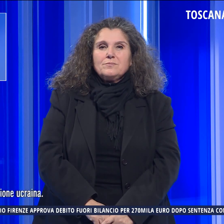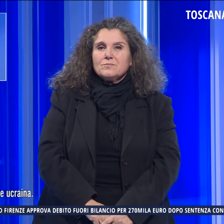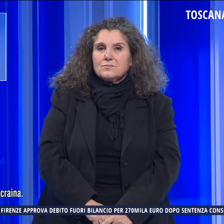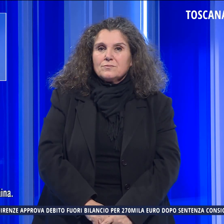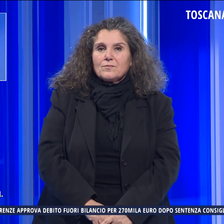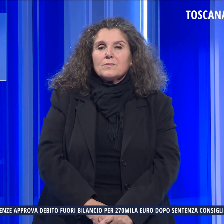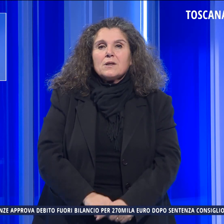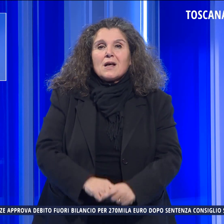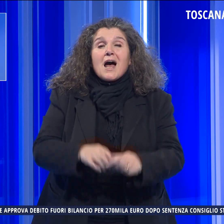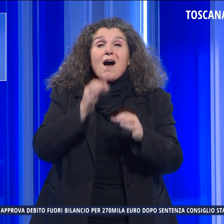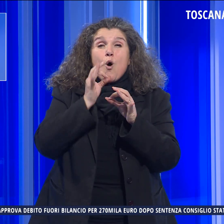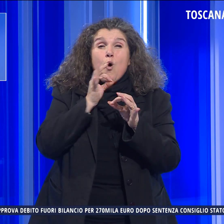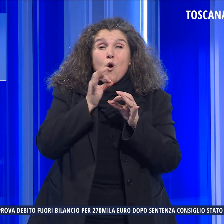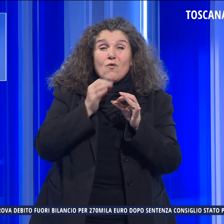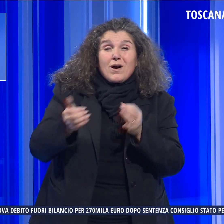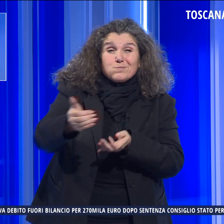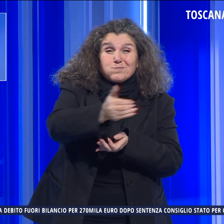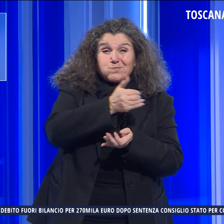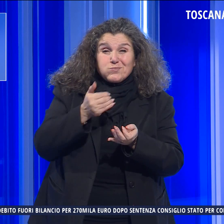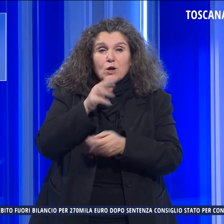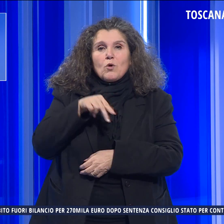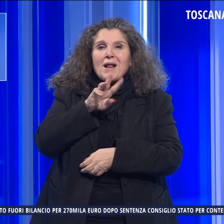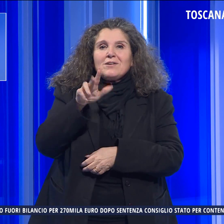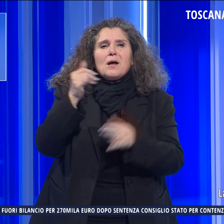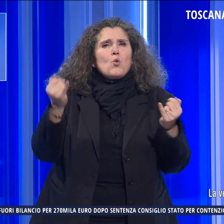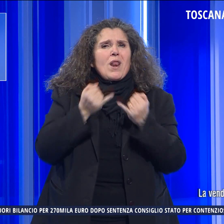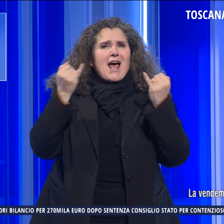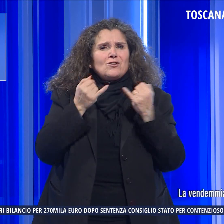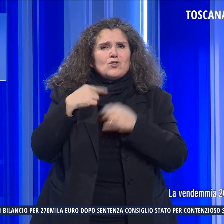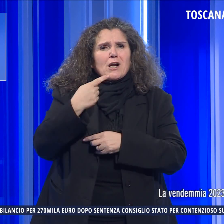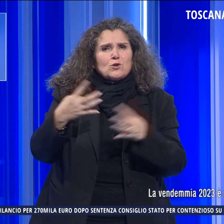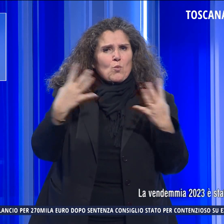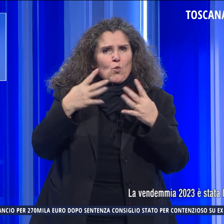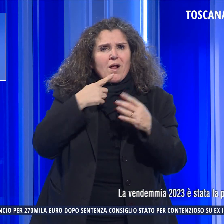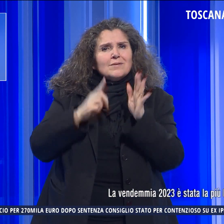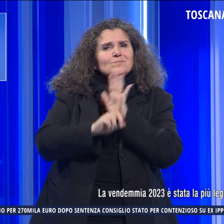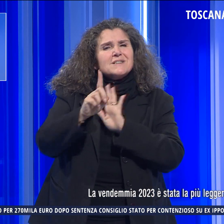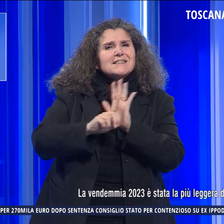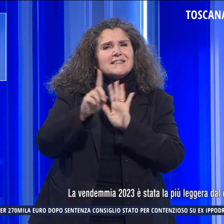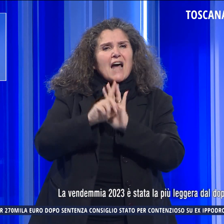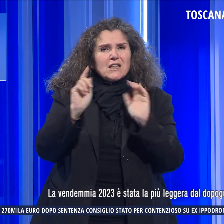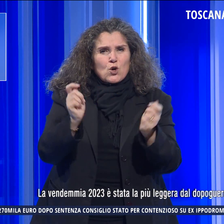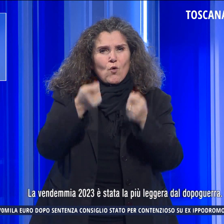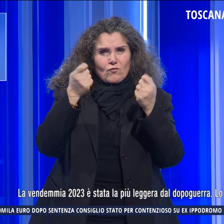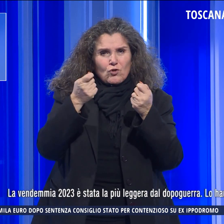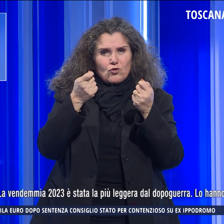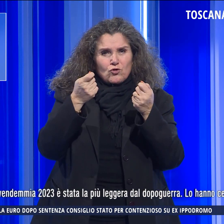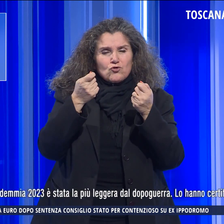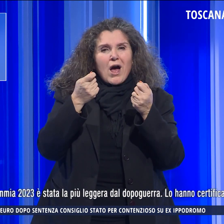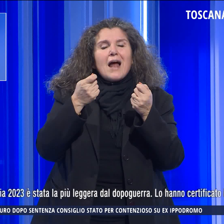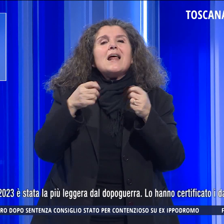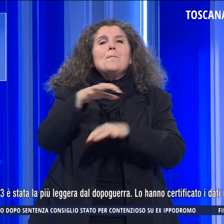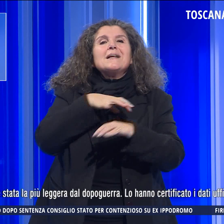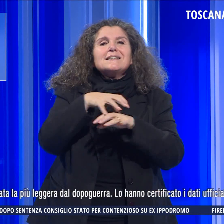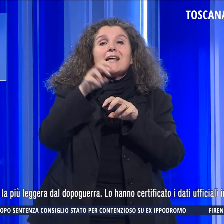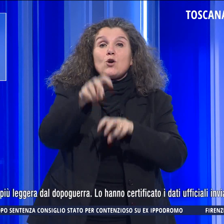La vendemmia 2023 è stata la più leggera del dopoguerra. Lo hanno certificato i dati ufficiali inviati dal Ministero dell